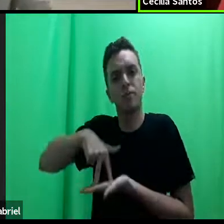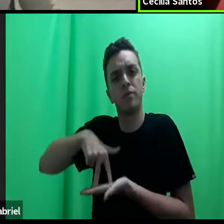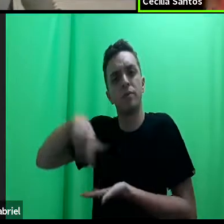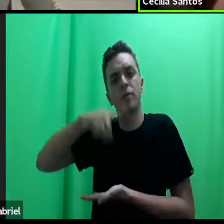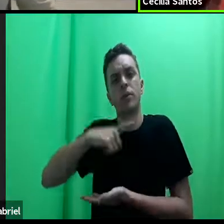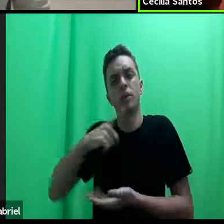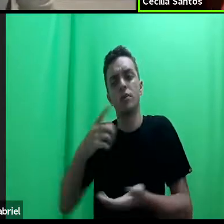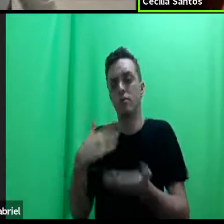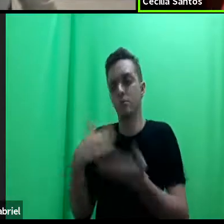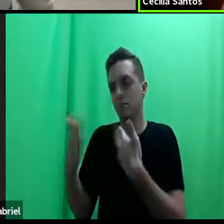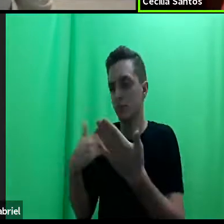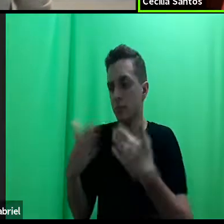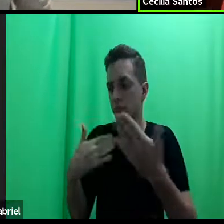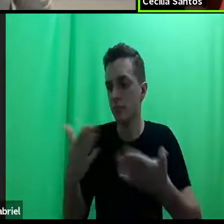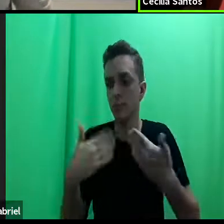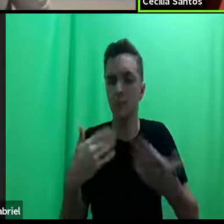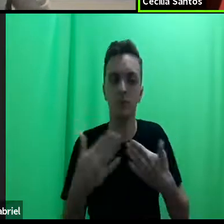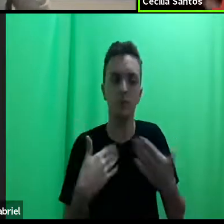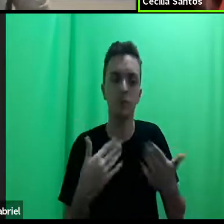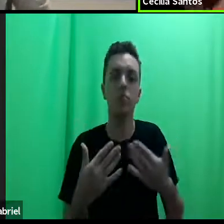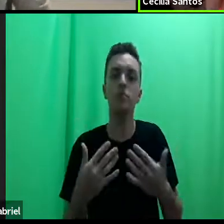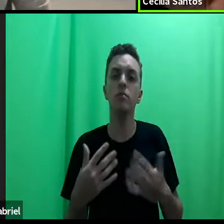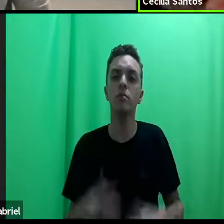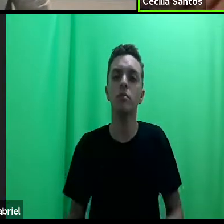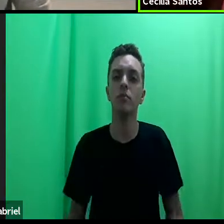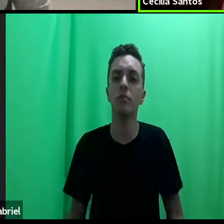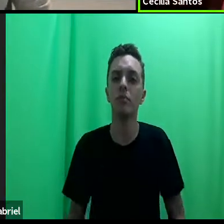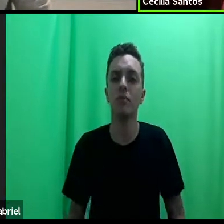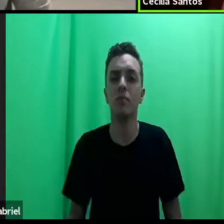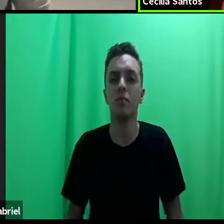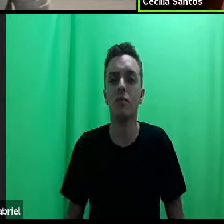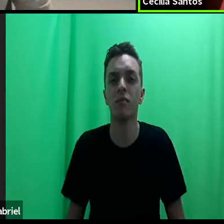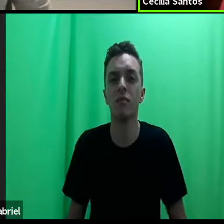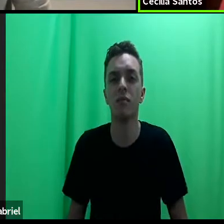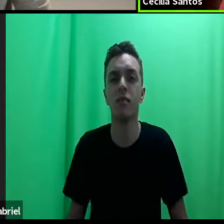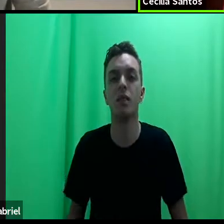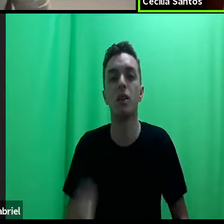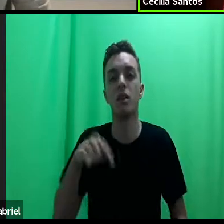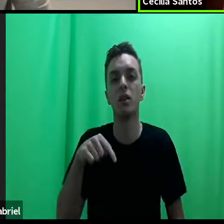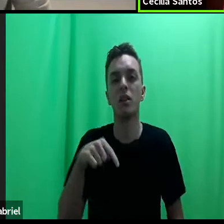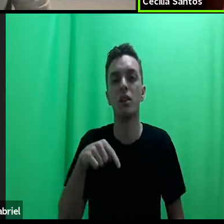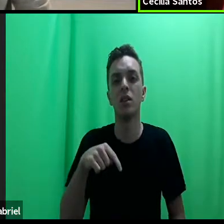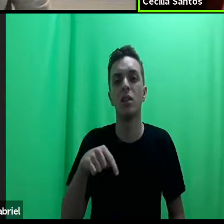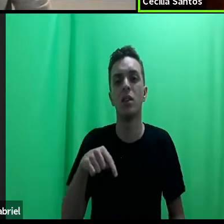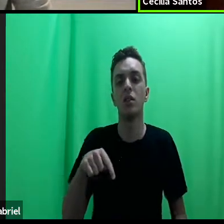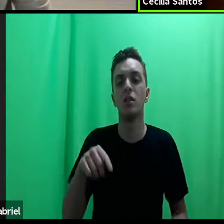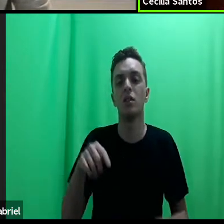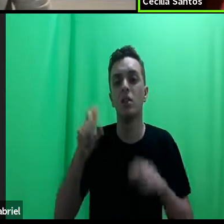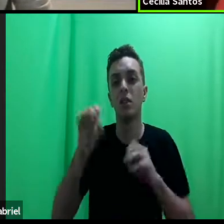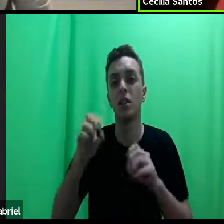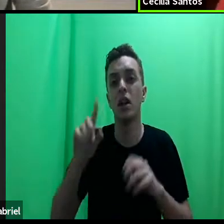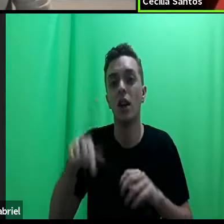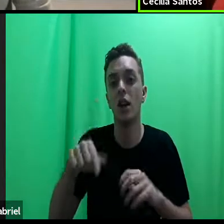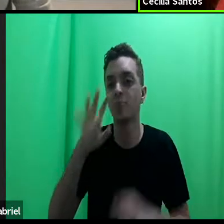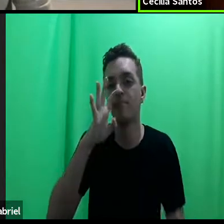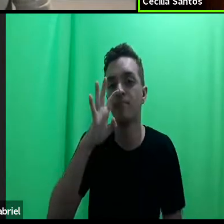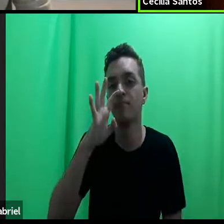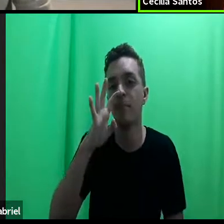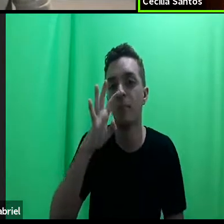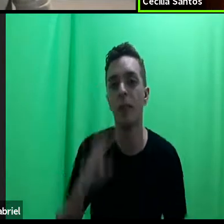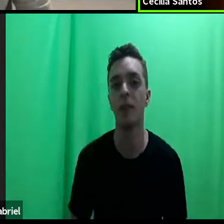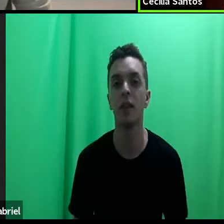interagindo, trocando experiências e isso em si já é admirável. A